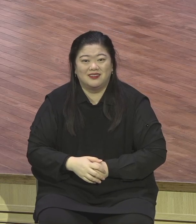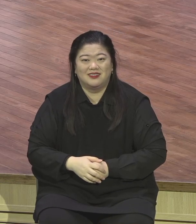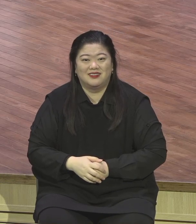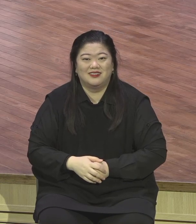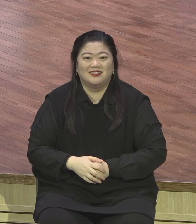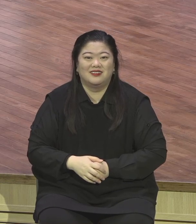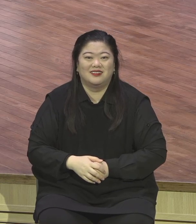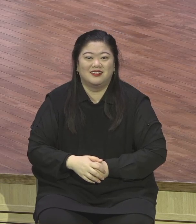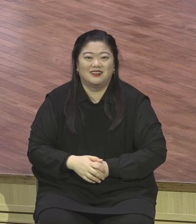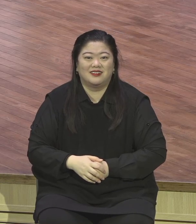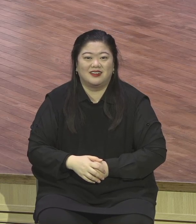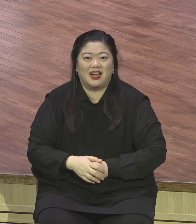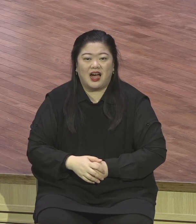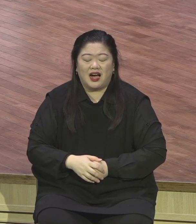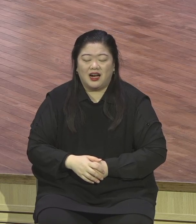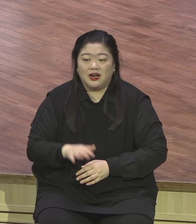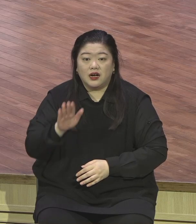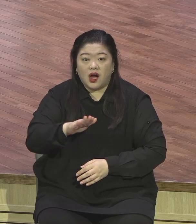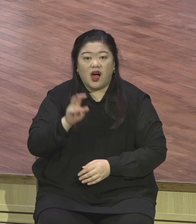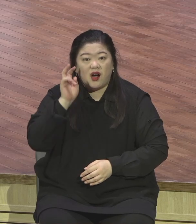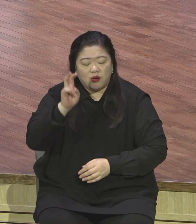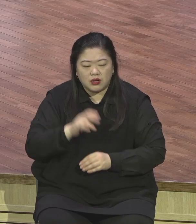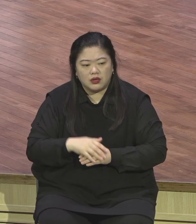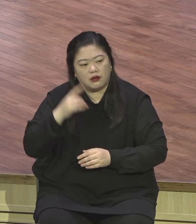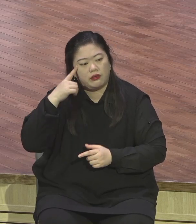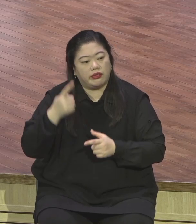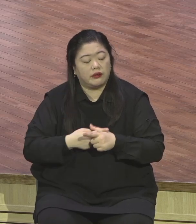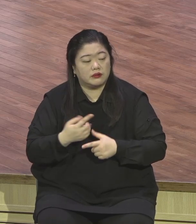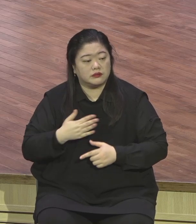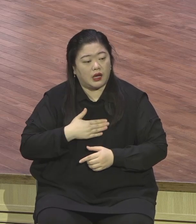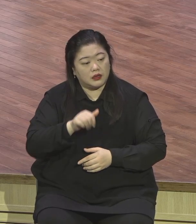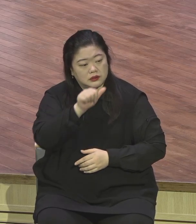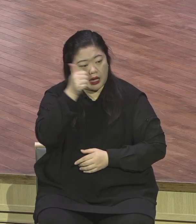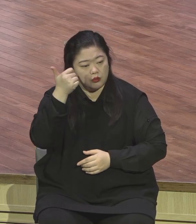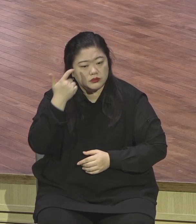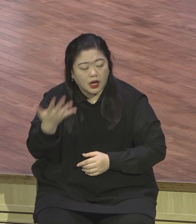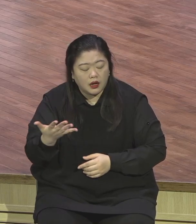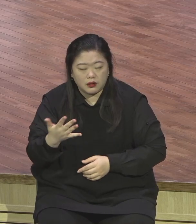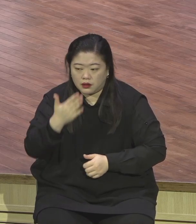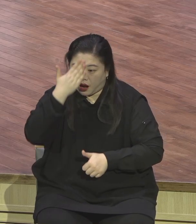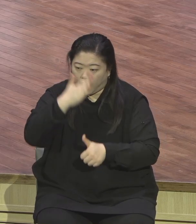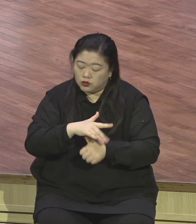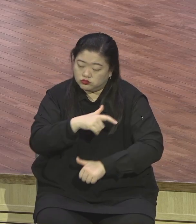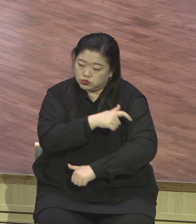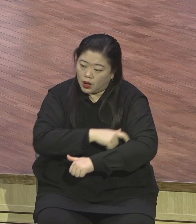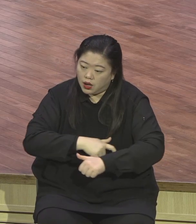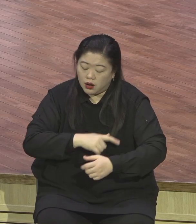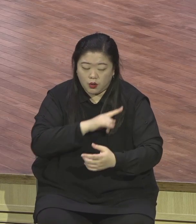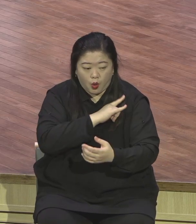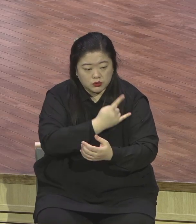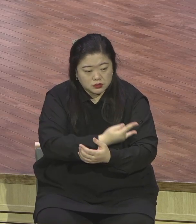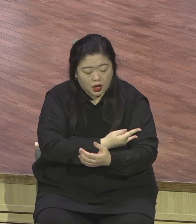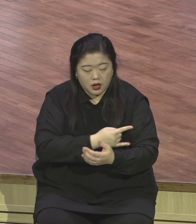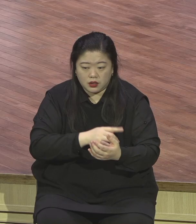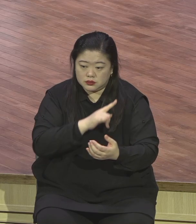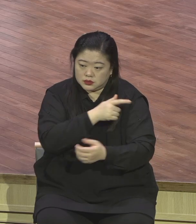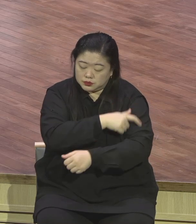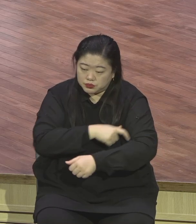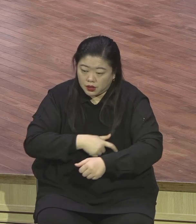내가 무슨 직분이든 모르고 내가 장로인지 안수입사인지 권사인지 내가 뭔 직분 맡았는지 모른다면 하나님이